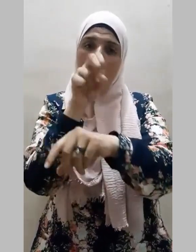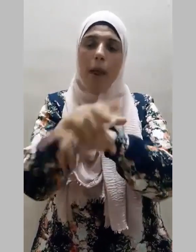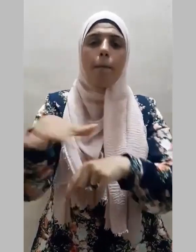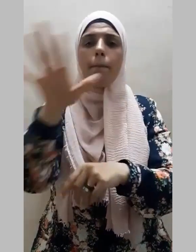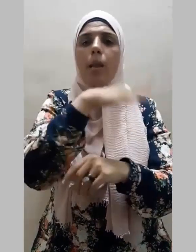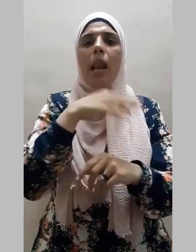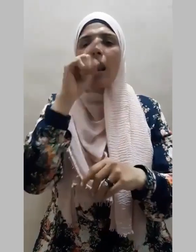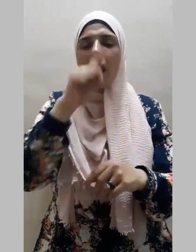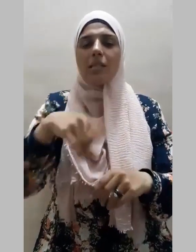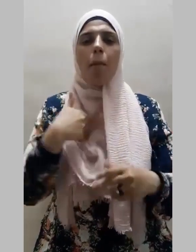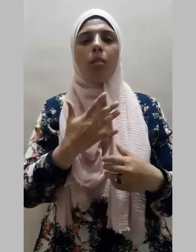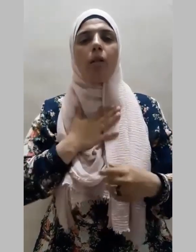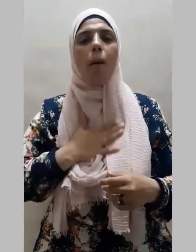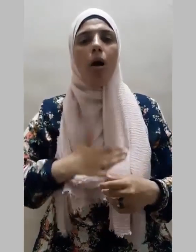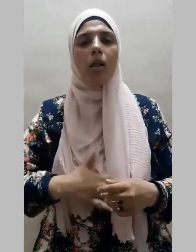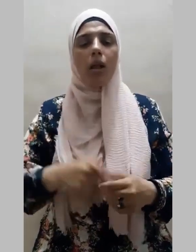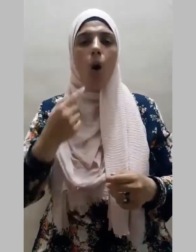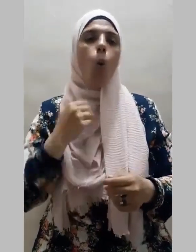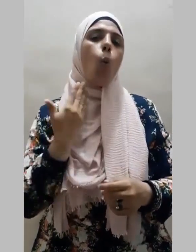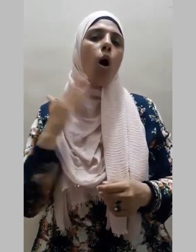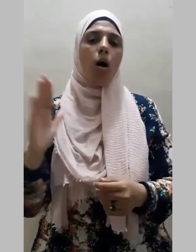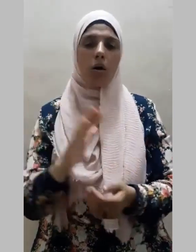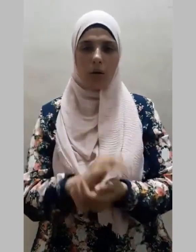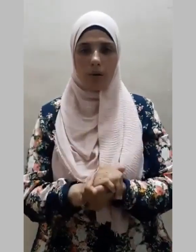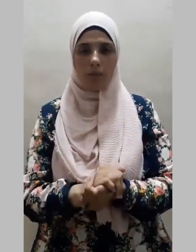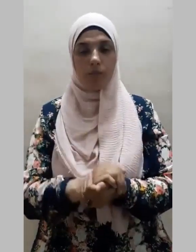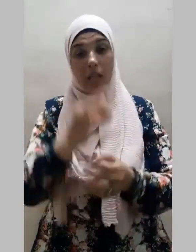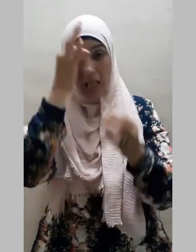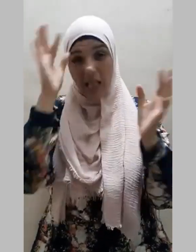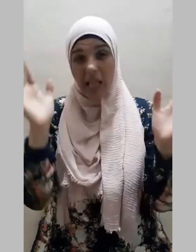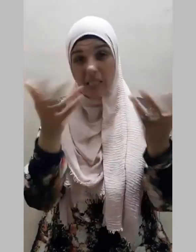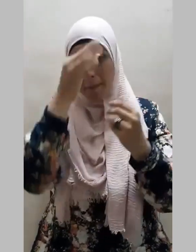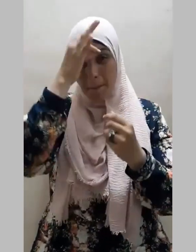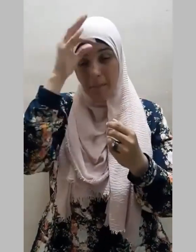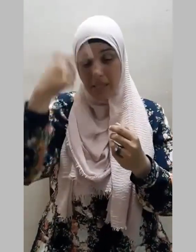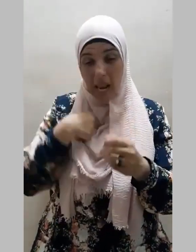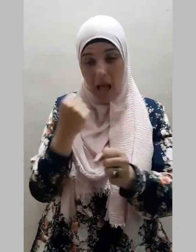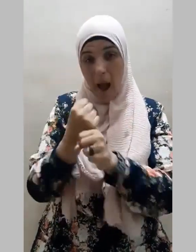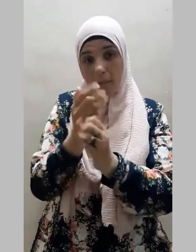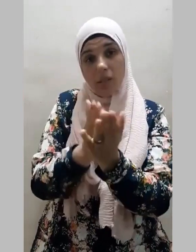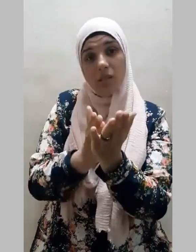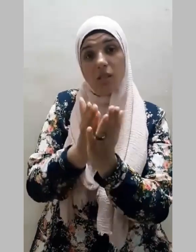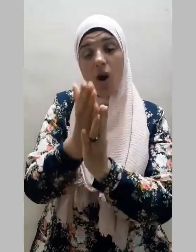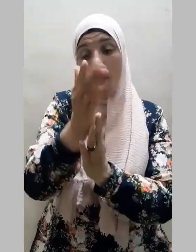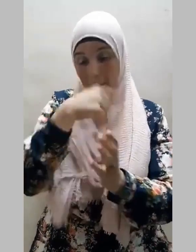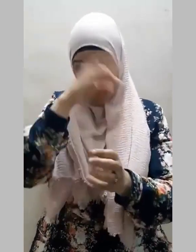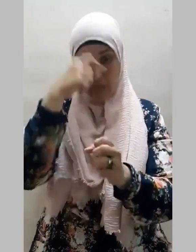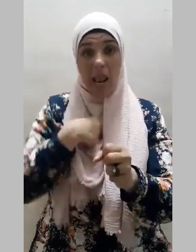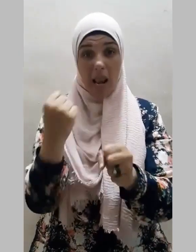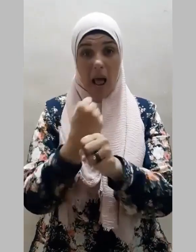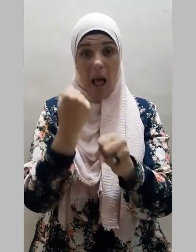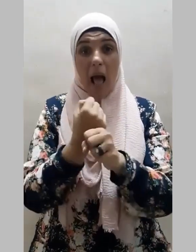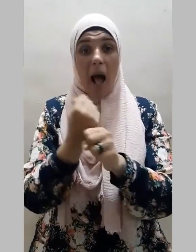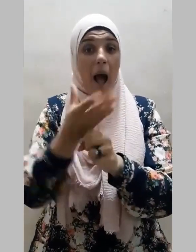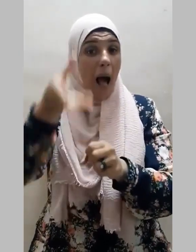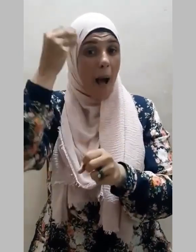السكينة والوقار إذ لا يستقيم العلم مع الكبر ولا يؤتى مع